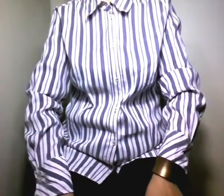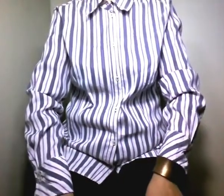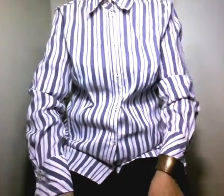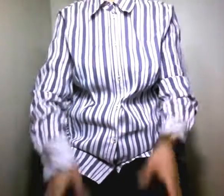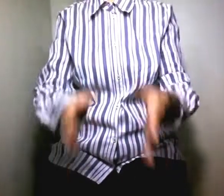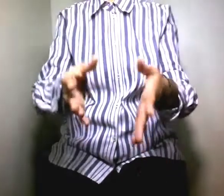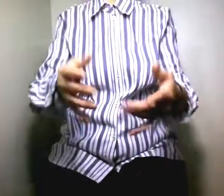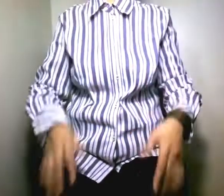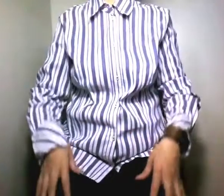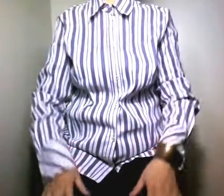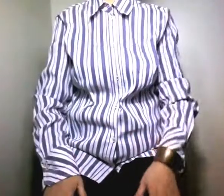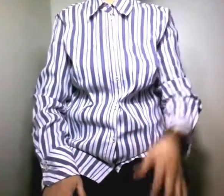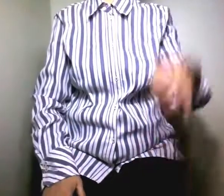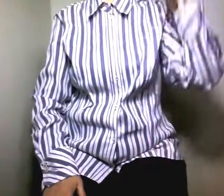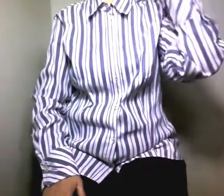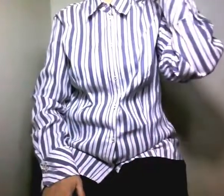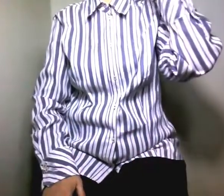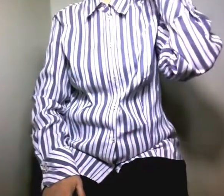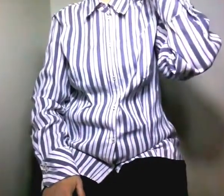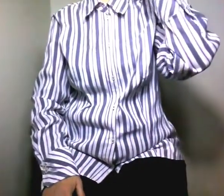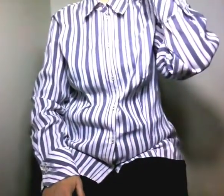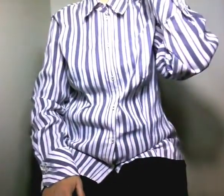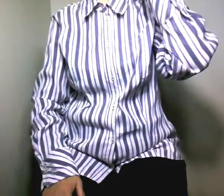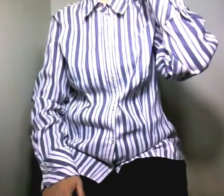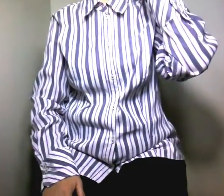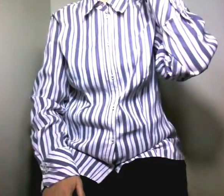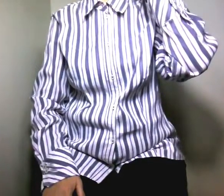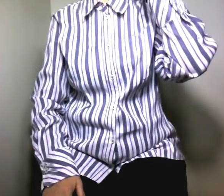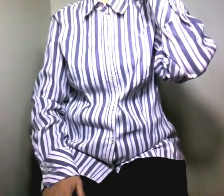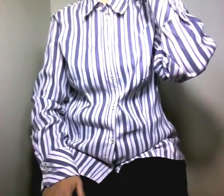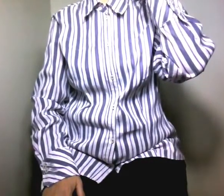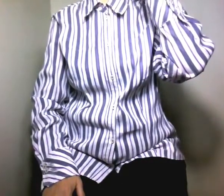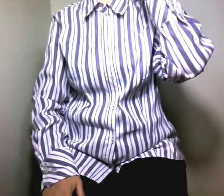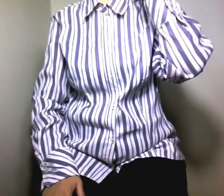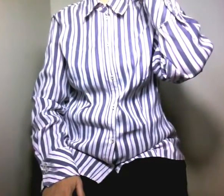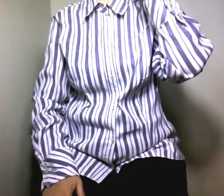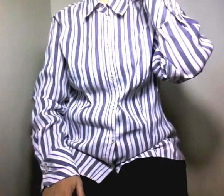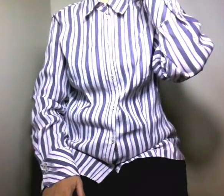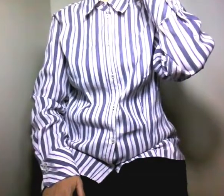أظن أنكم قد عرفتم القصد من هذا الحديث ومن هذه المقدمة